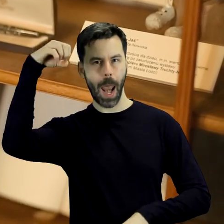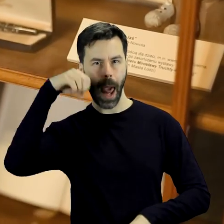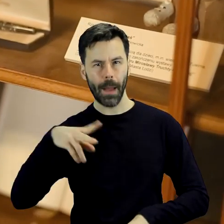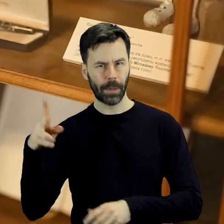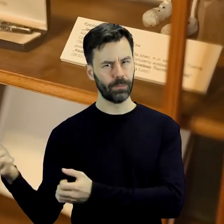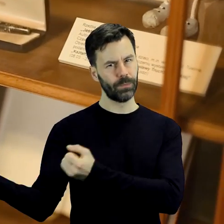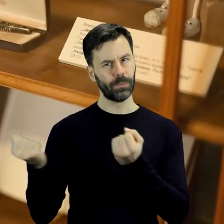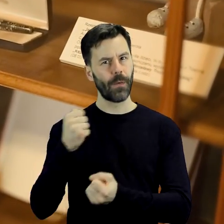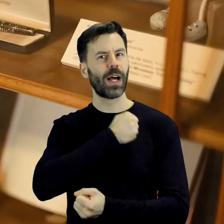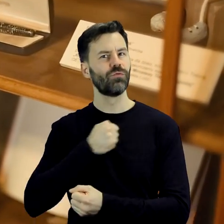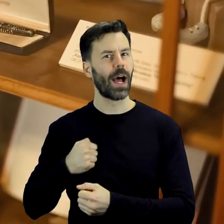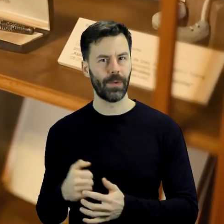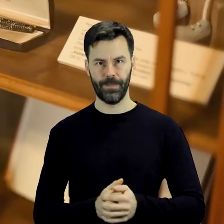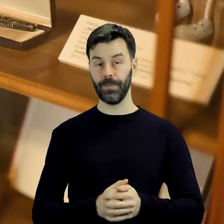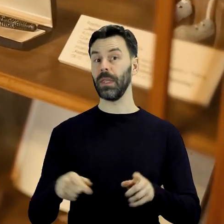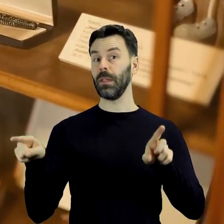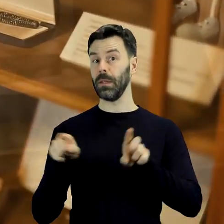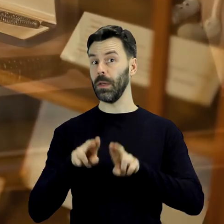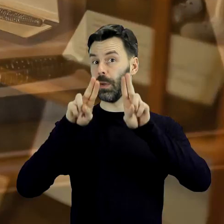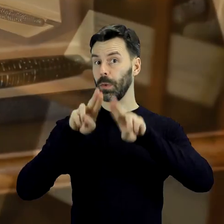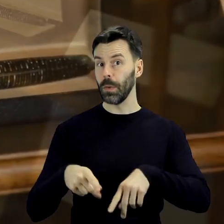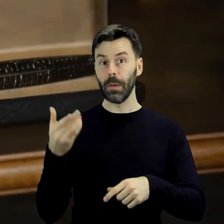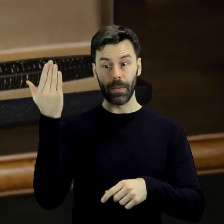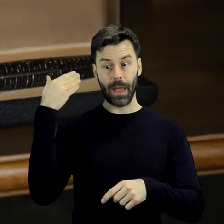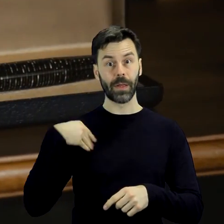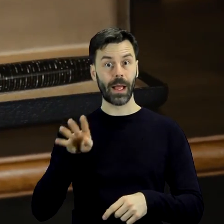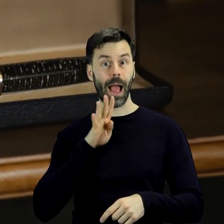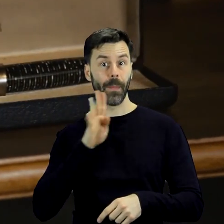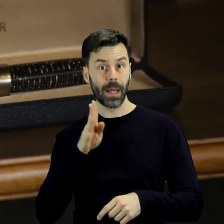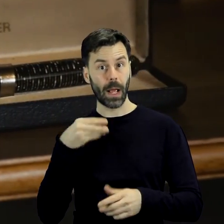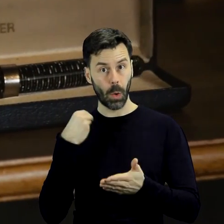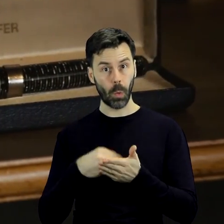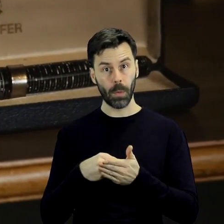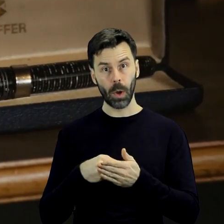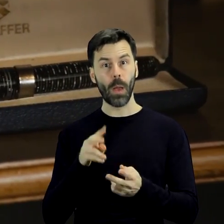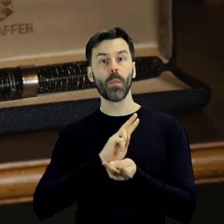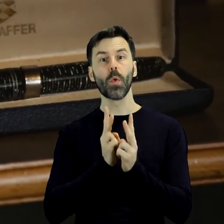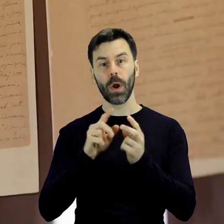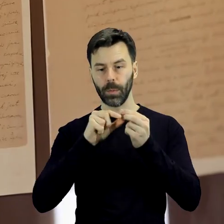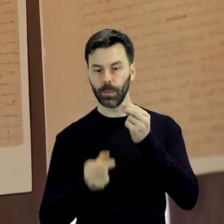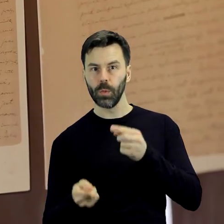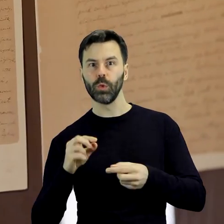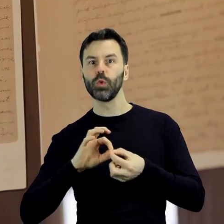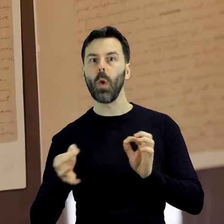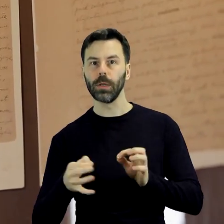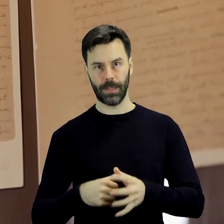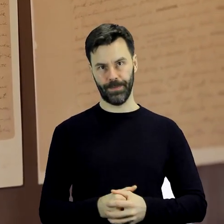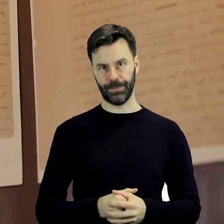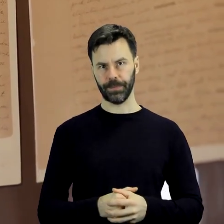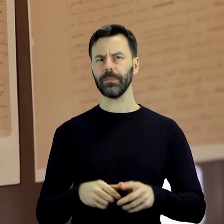Zachowało się także zakupione przez poety w Ameryce wieczne pióro ze złotą stalówką. Znaleźć można tu również